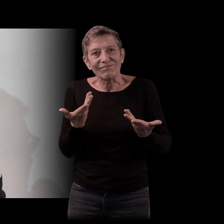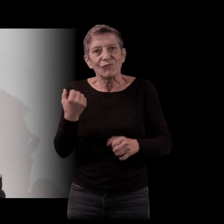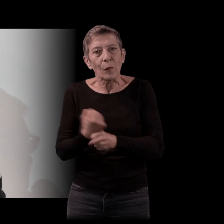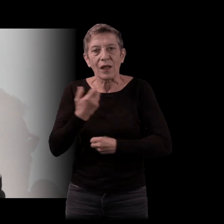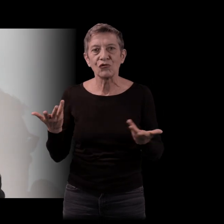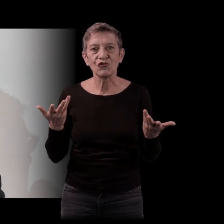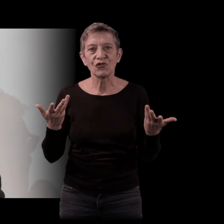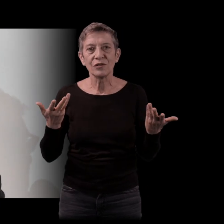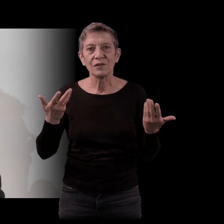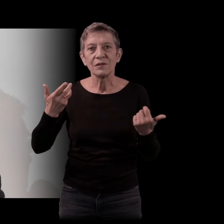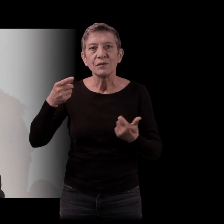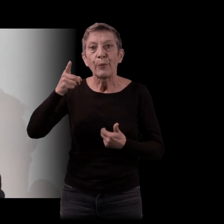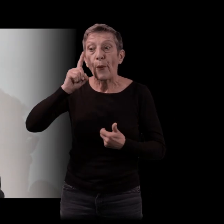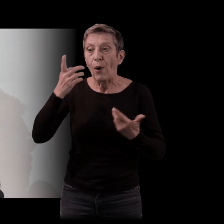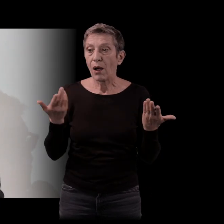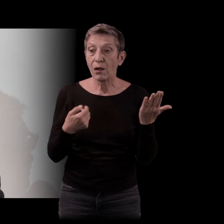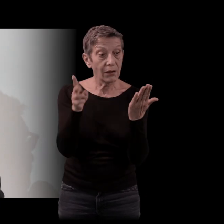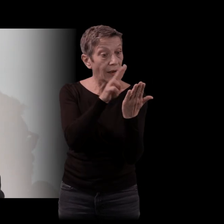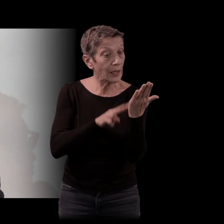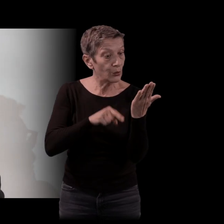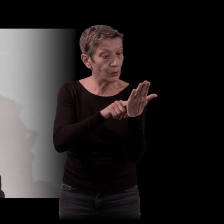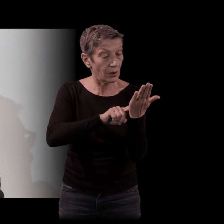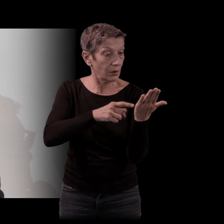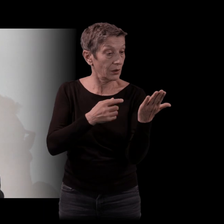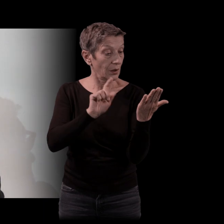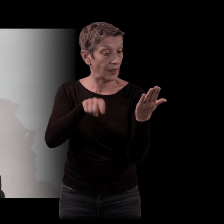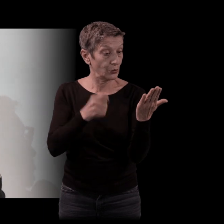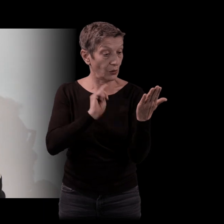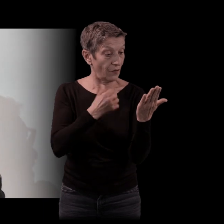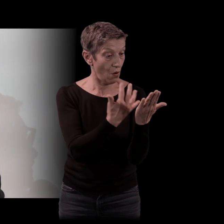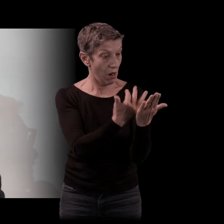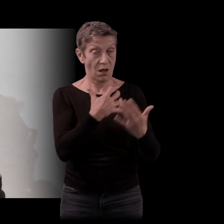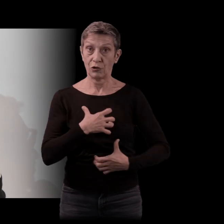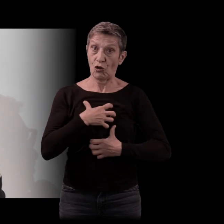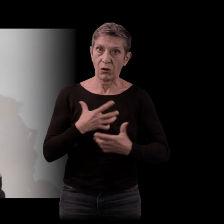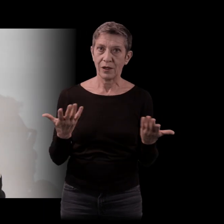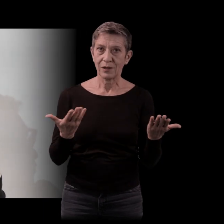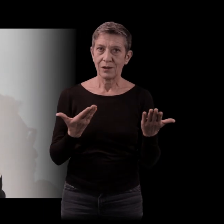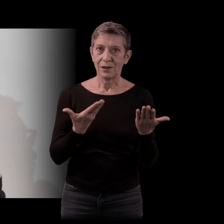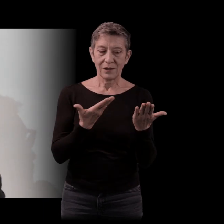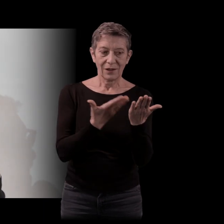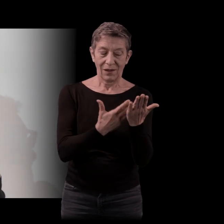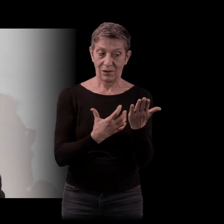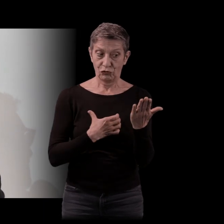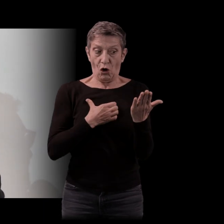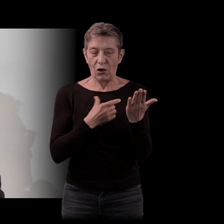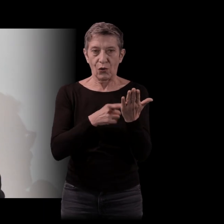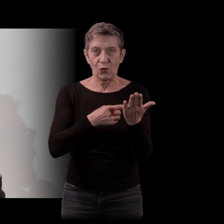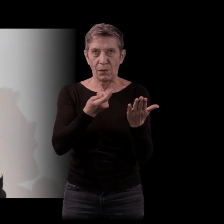pense que c'est un... La lecture doit nous faire violence et c'est par ces chocs-là qu'on peut arriver à se dessiller.